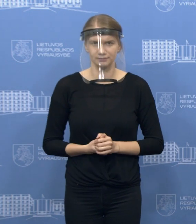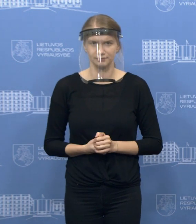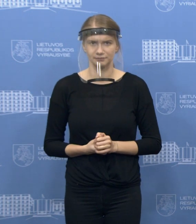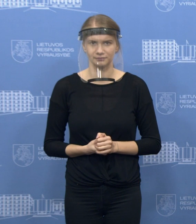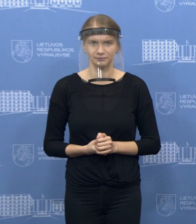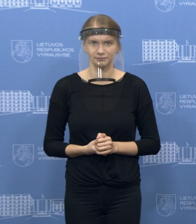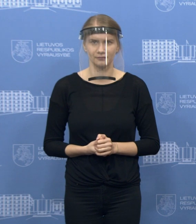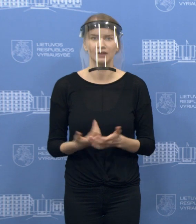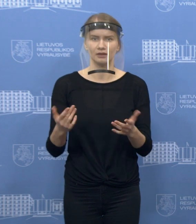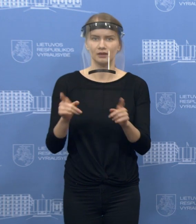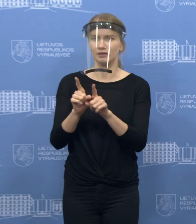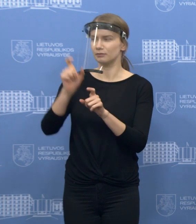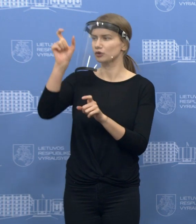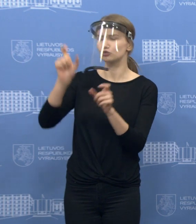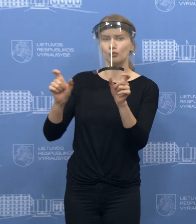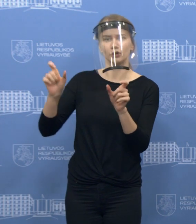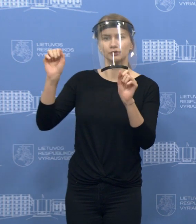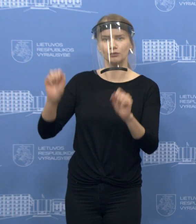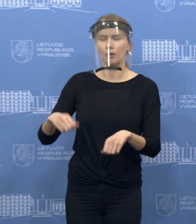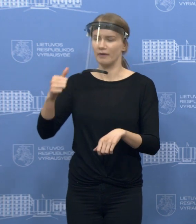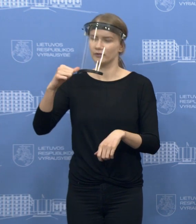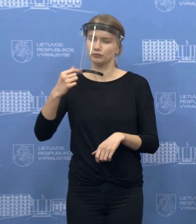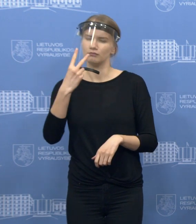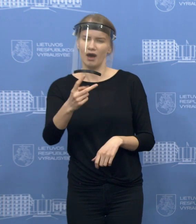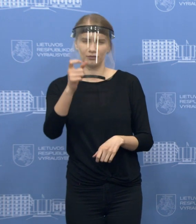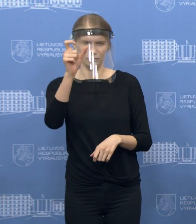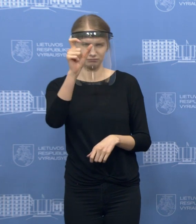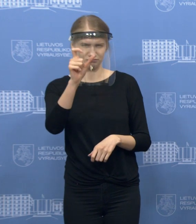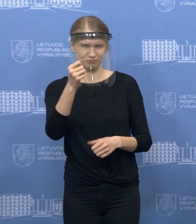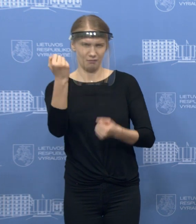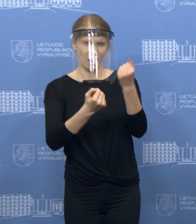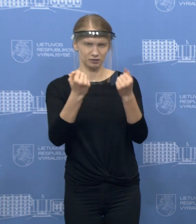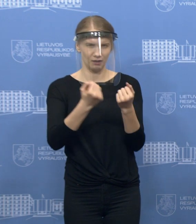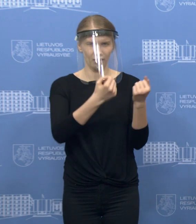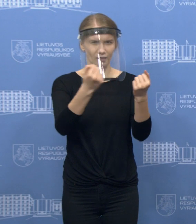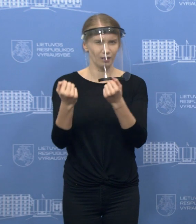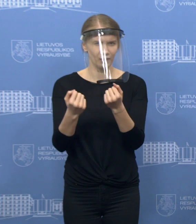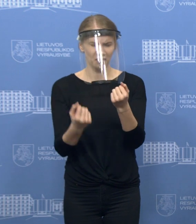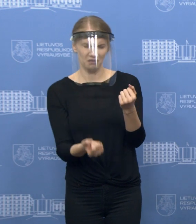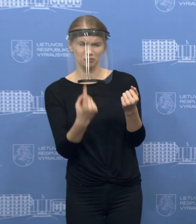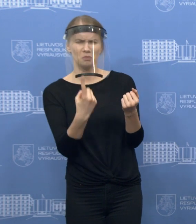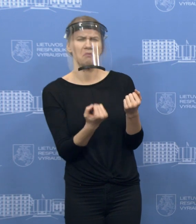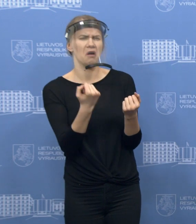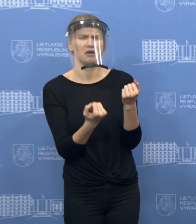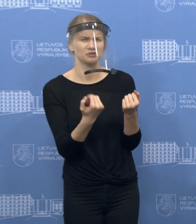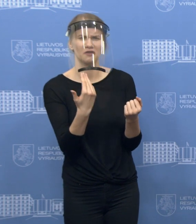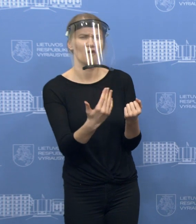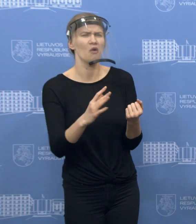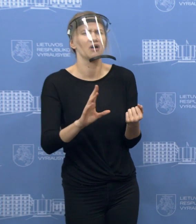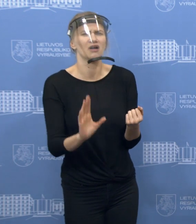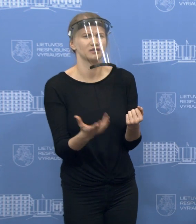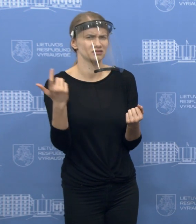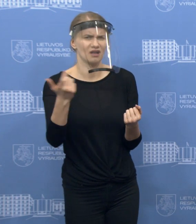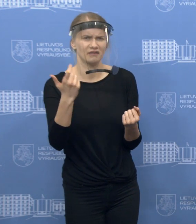pateik žodžiu policijos pareigūnui, policijos pareigūnas svertins asmeniškiai, priežas įsivairiasi, bet tik tai noriu paminėti, kad tie,